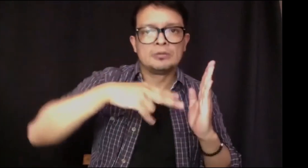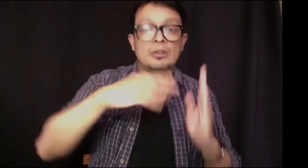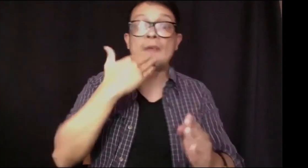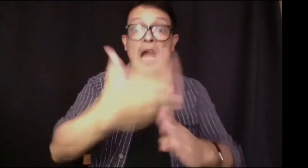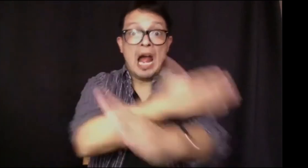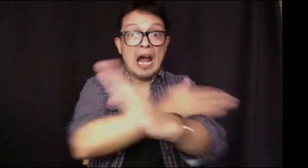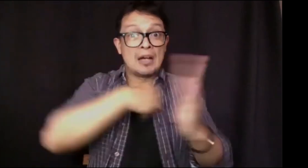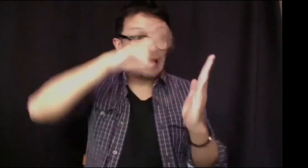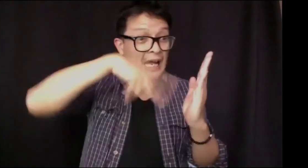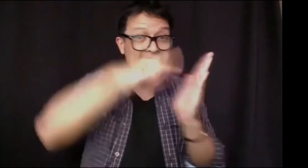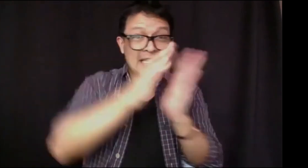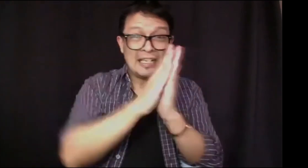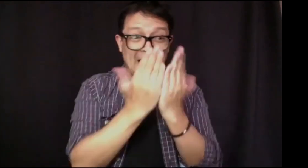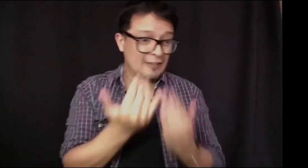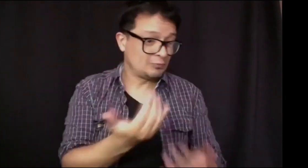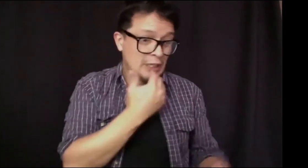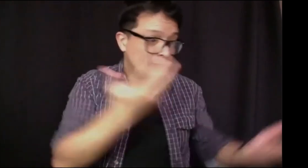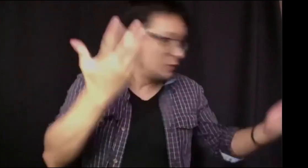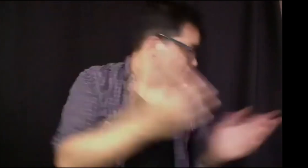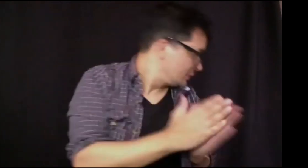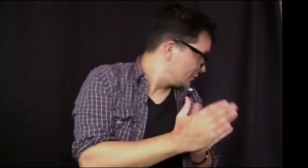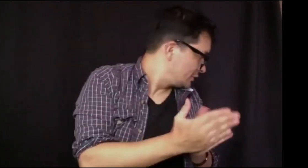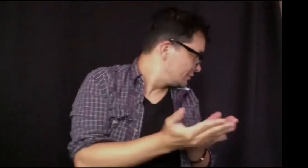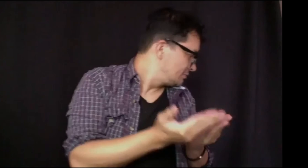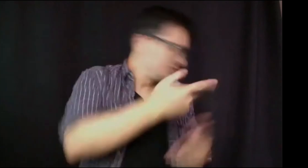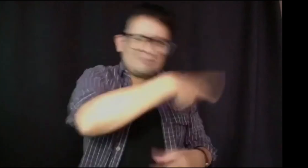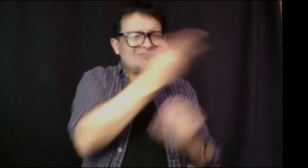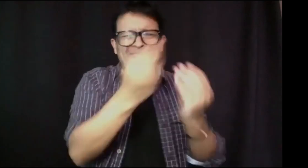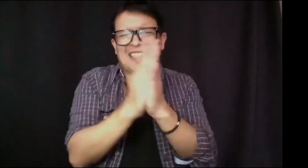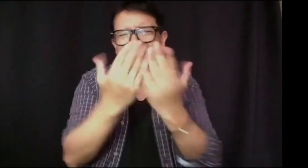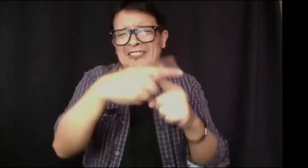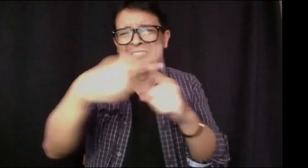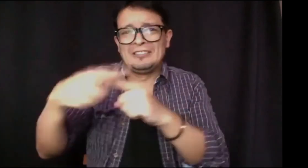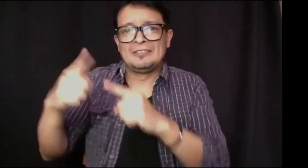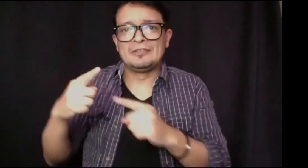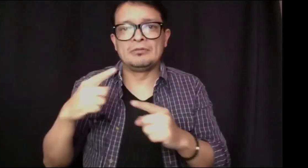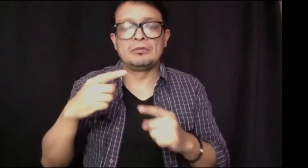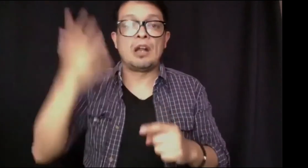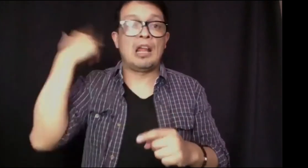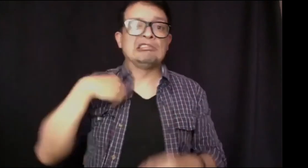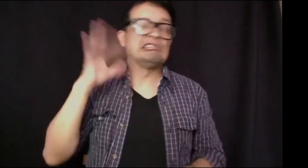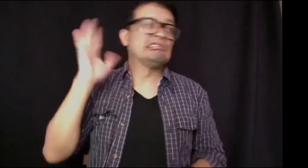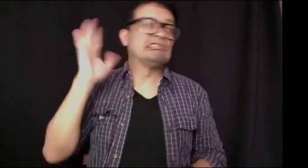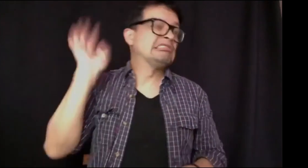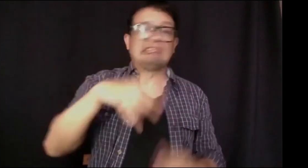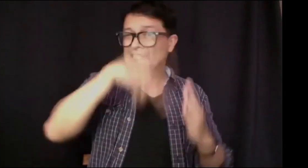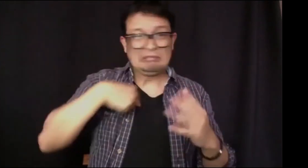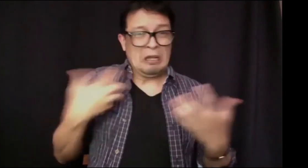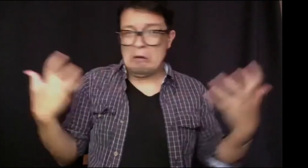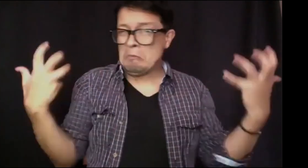medios. Pero ya, por ejemplo, en la universidad, cuando te toca, por ejemplo, leer un montón de cosas, pues, bueno, ahí tengo un montón de libros que he tenido que leer